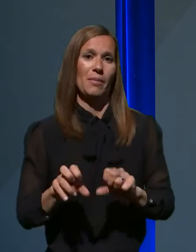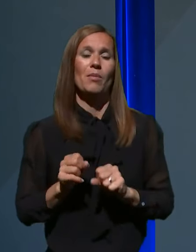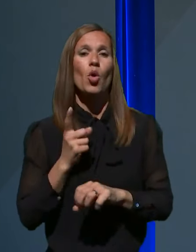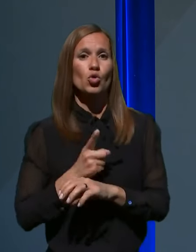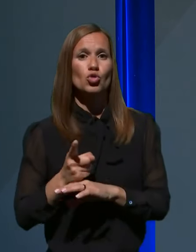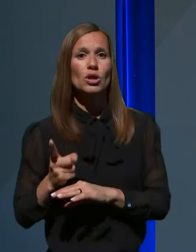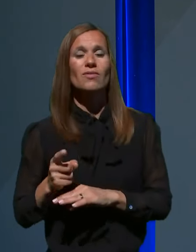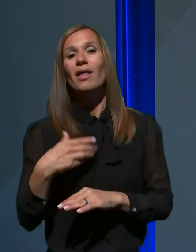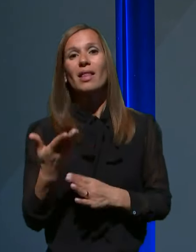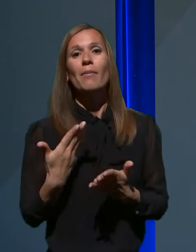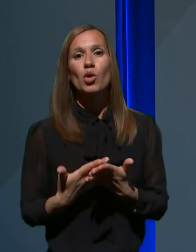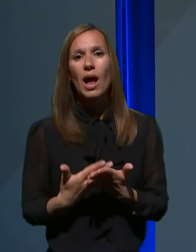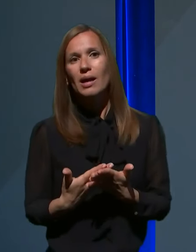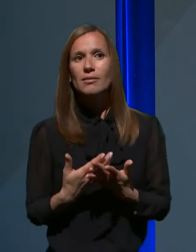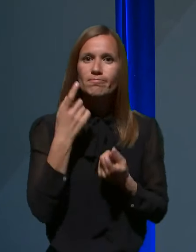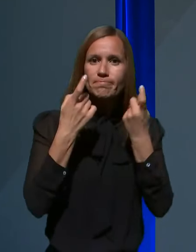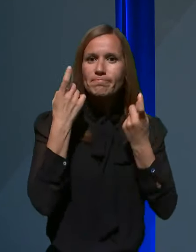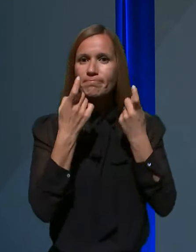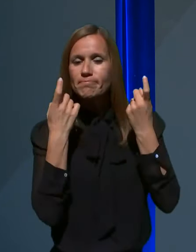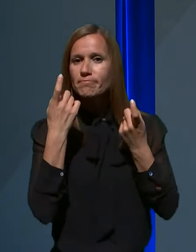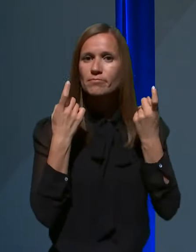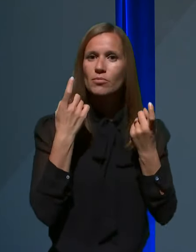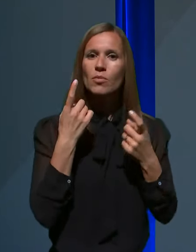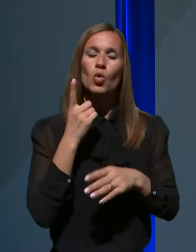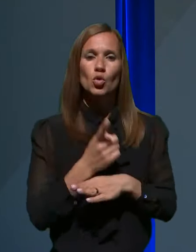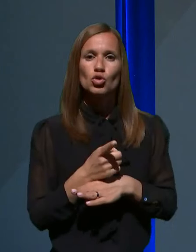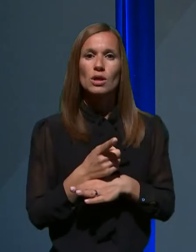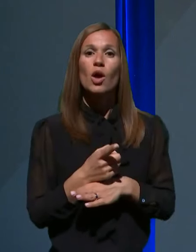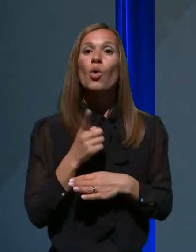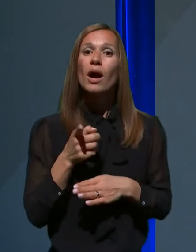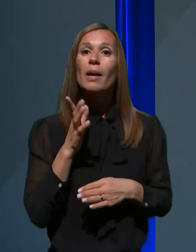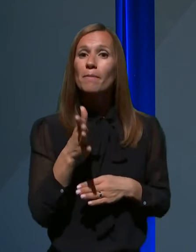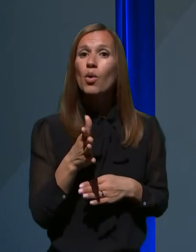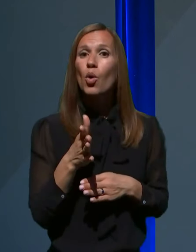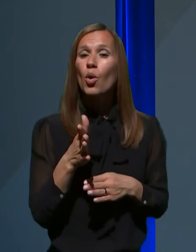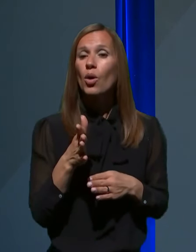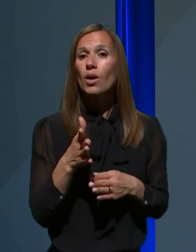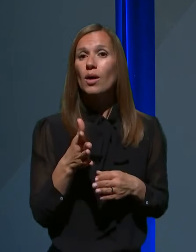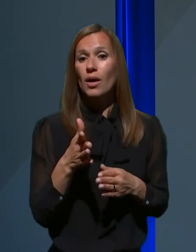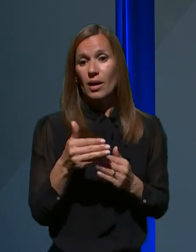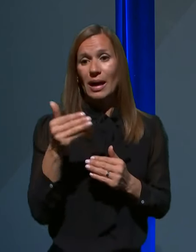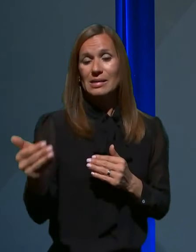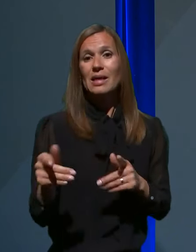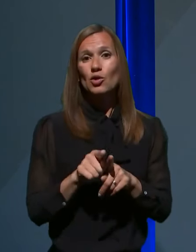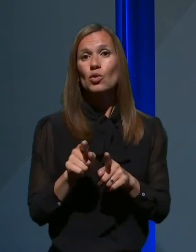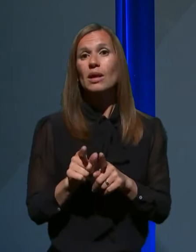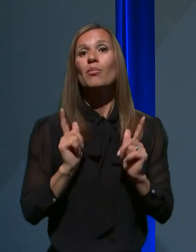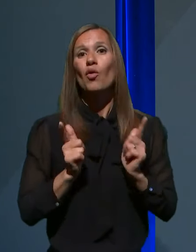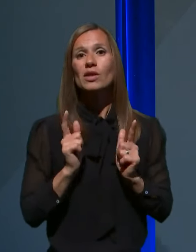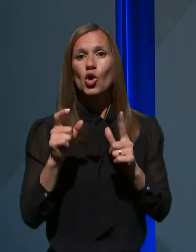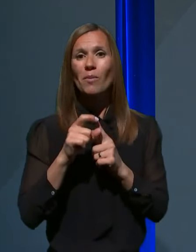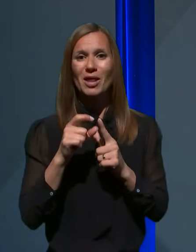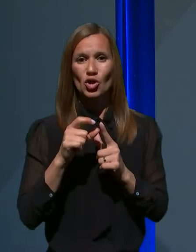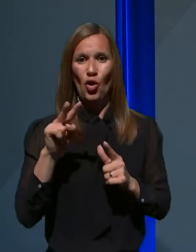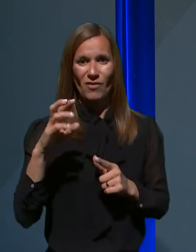podlagi pač teh presoj in to, kar bo morda tudi za menoj profesor Petrovec omenil,